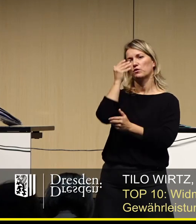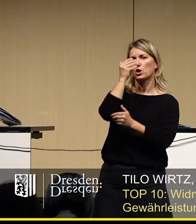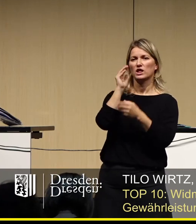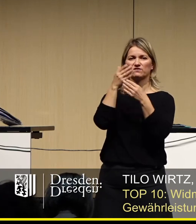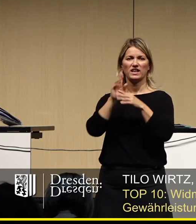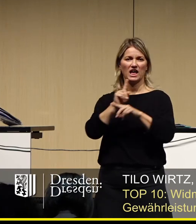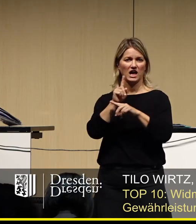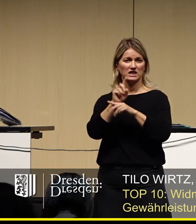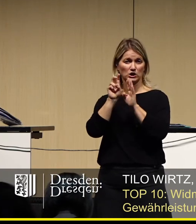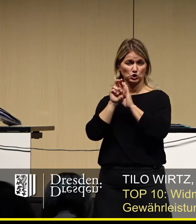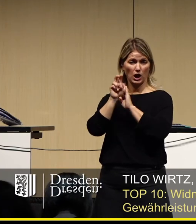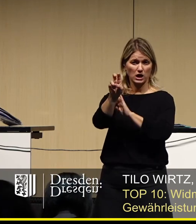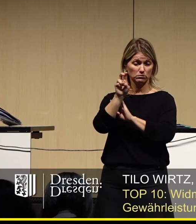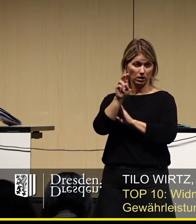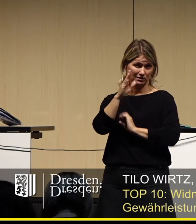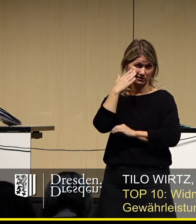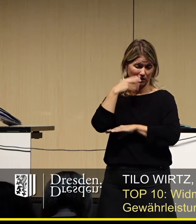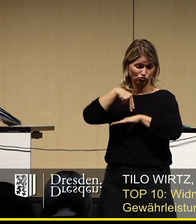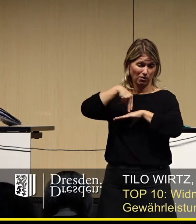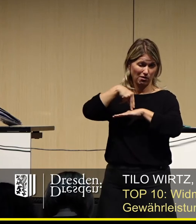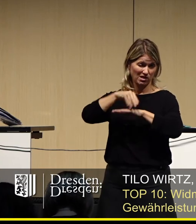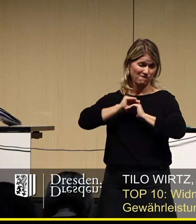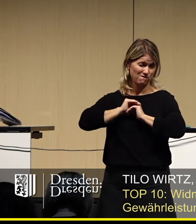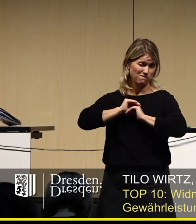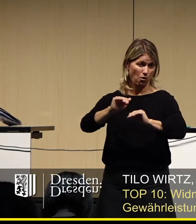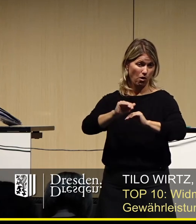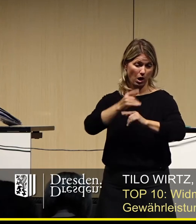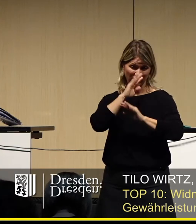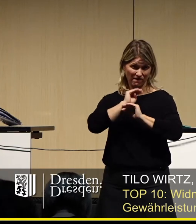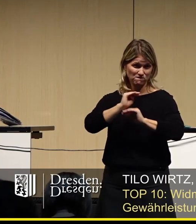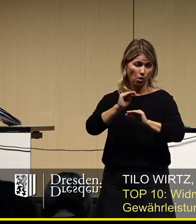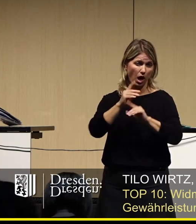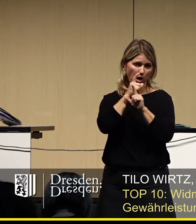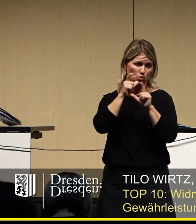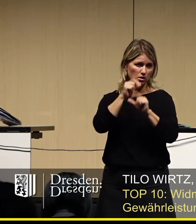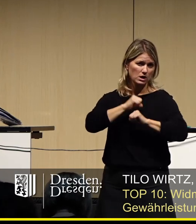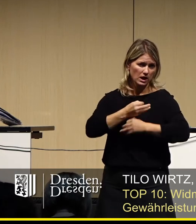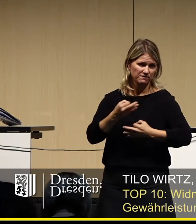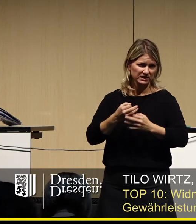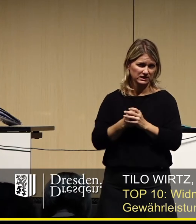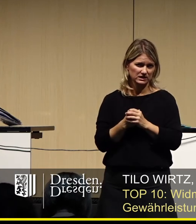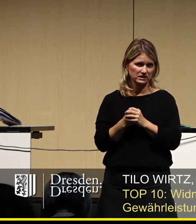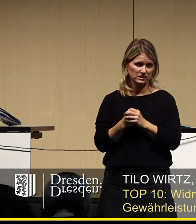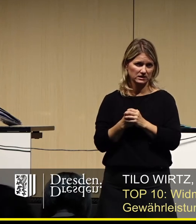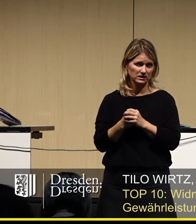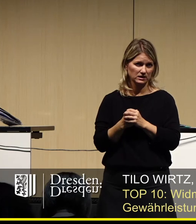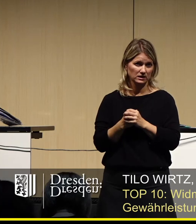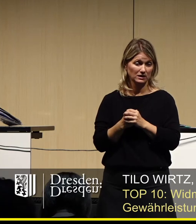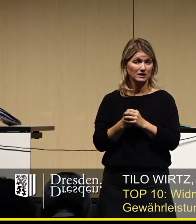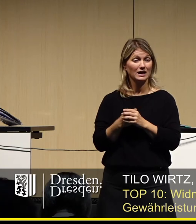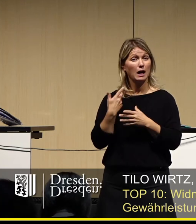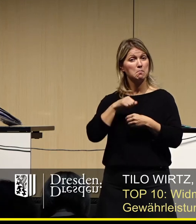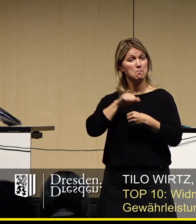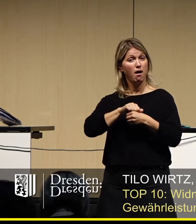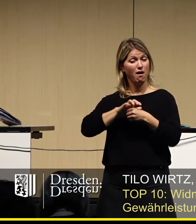Weihnachtszeiten vorstellen, wie voll die ist mit Stehplätzen, dann hilft auch Mund-Nasen-Schutz nichts. Denn die Schutzmaßnahmen, die wir ergreifen auf